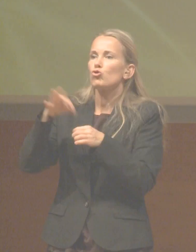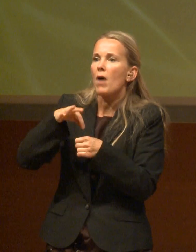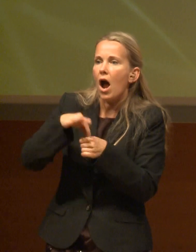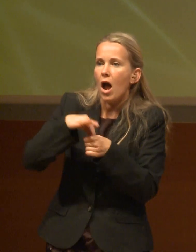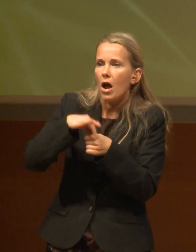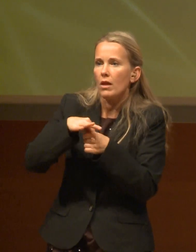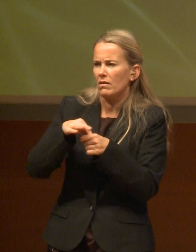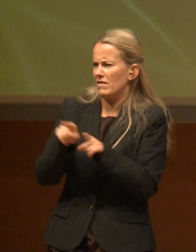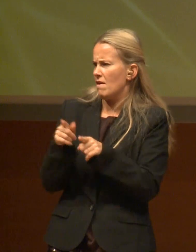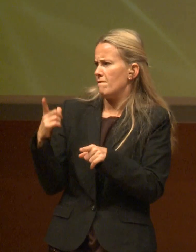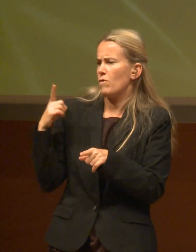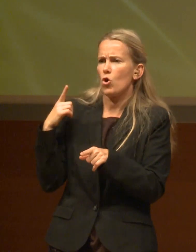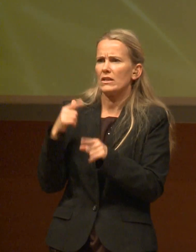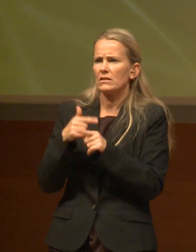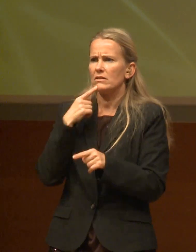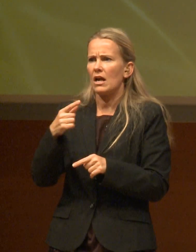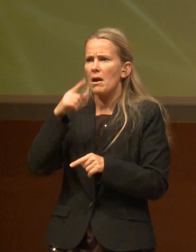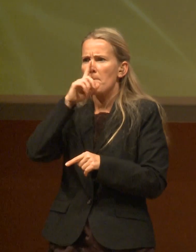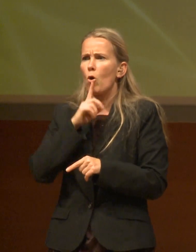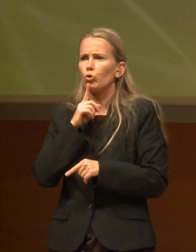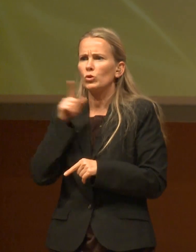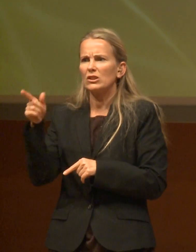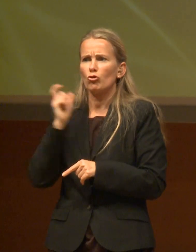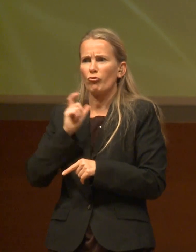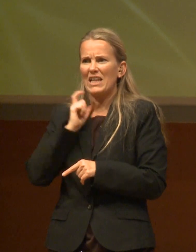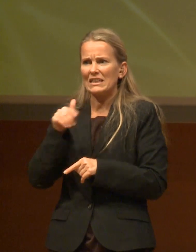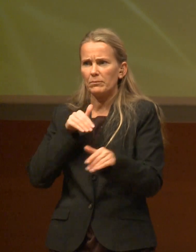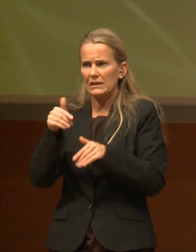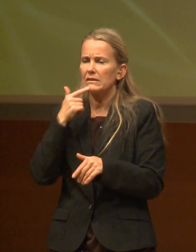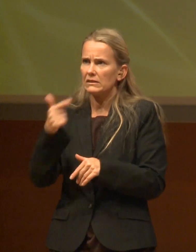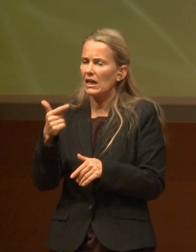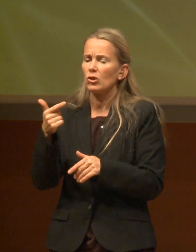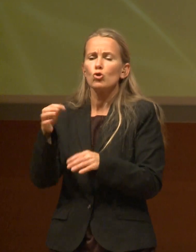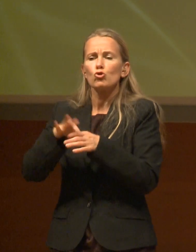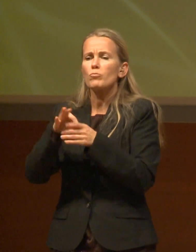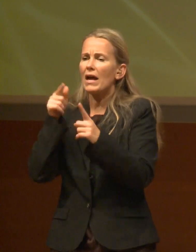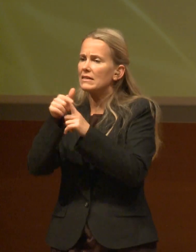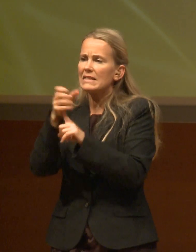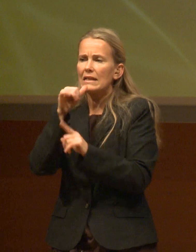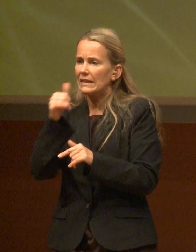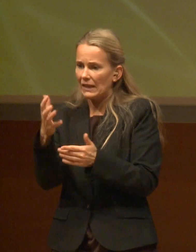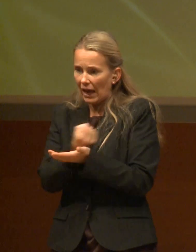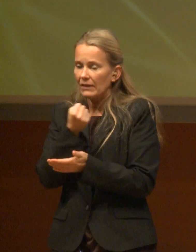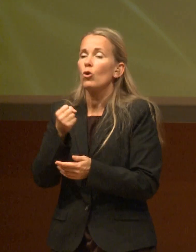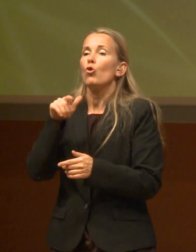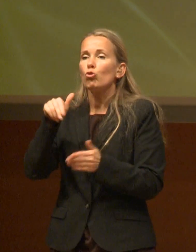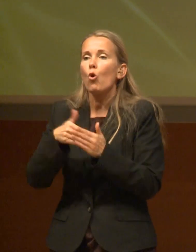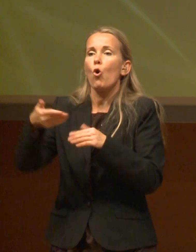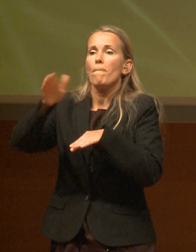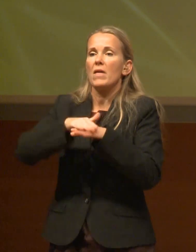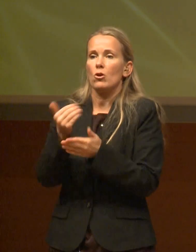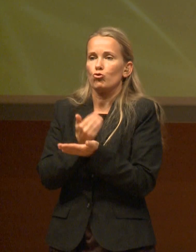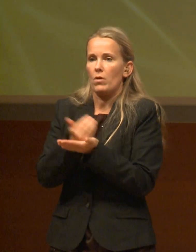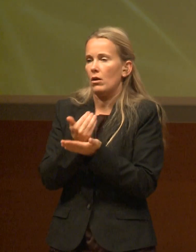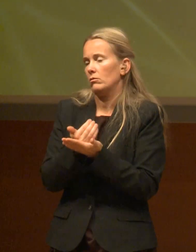Erst vorgestern hat wieder der portugiesische Finanzminister erklärt, weil eben die Sparziele nicht erreicht werden, müssen wir jetzt noch mehr sparen. Dann sind wir in der